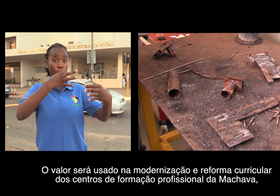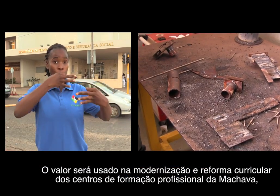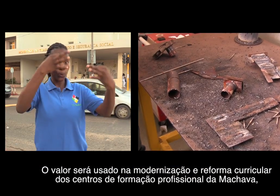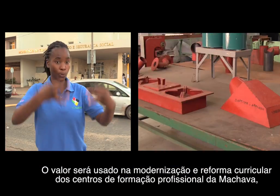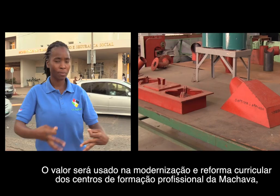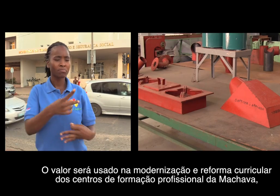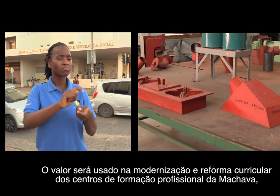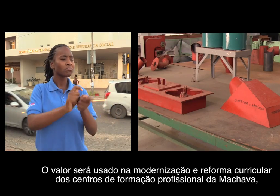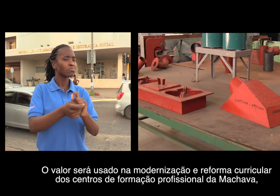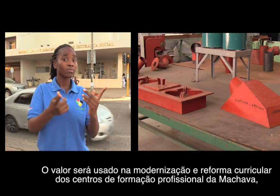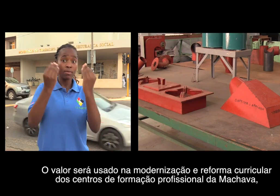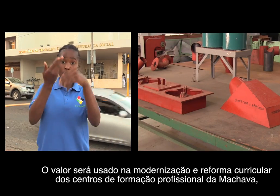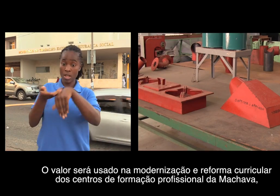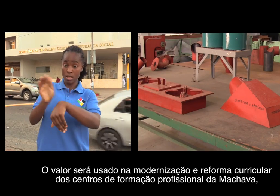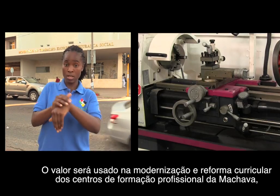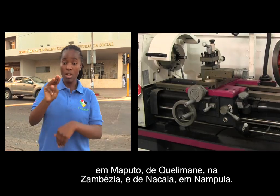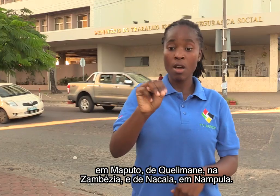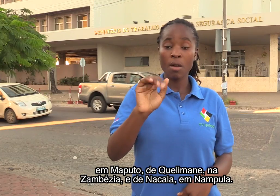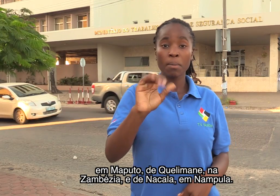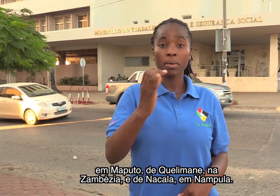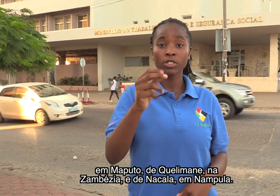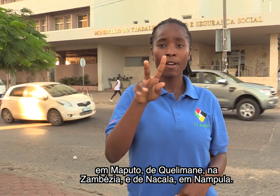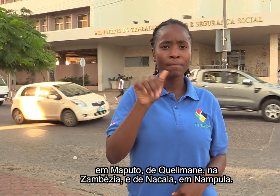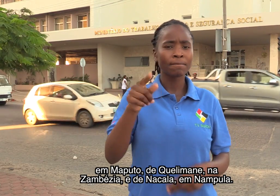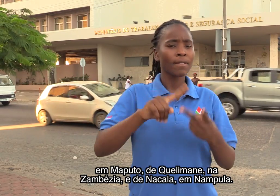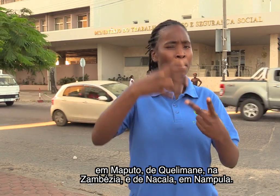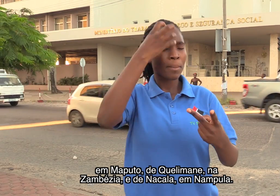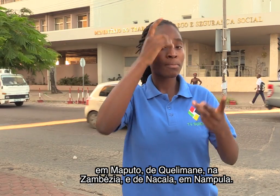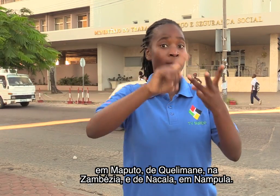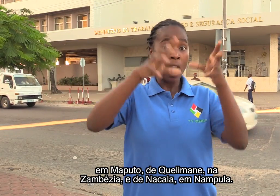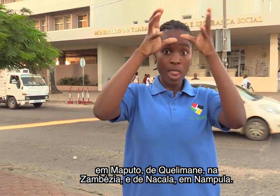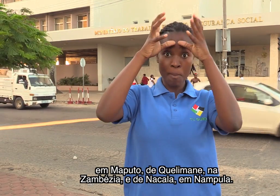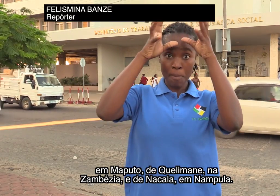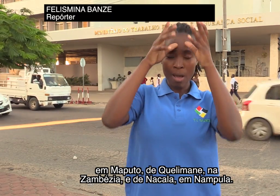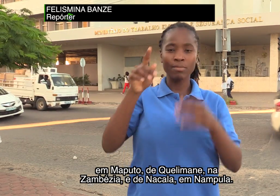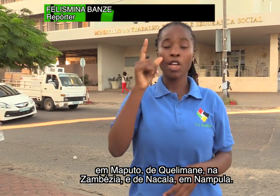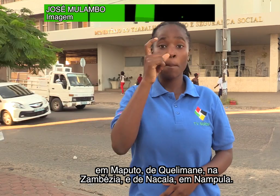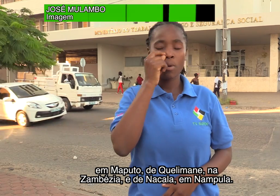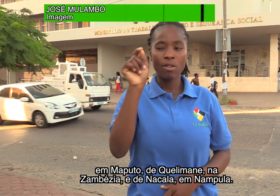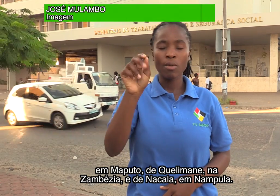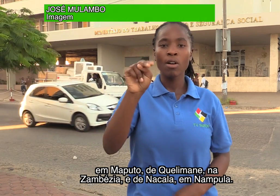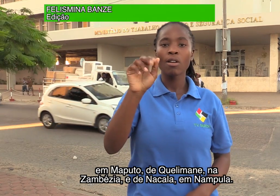dos Centros de Formação Profissional da Machava, em Maputo, de Kilimanj, na Zambésia e de Nakala, em Nampula.